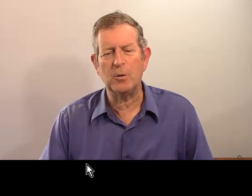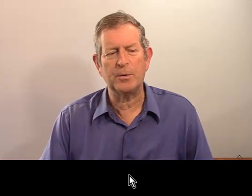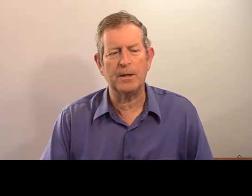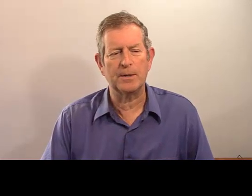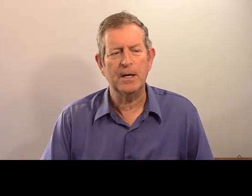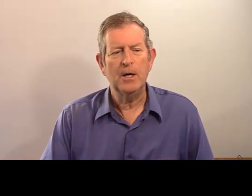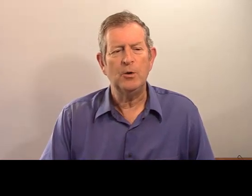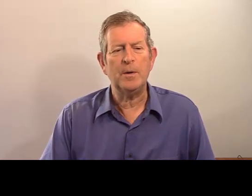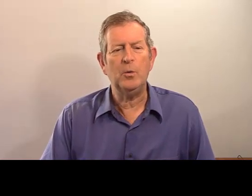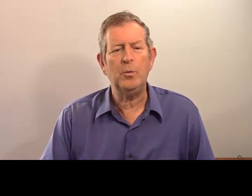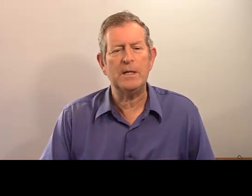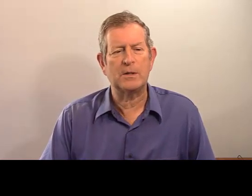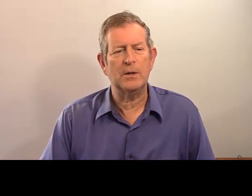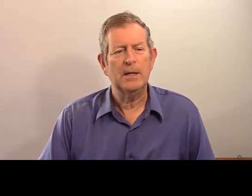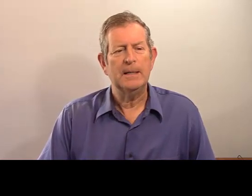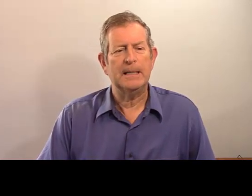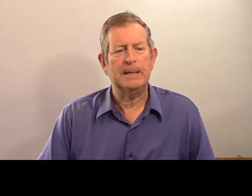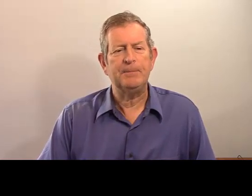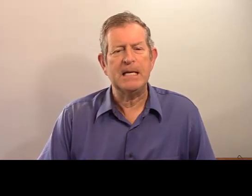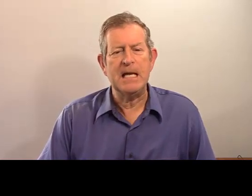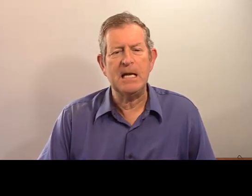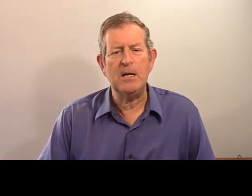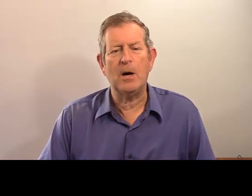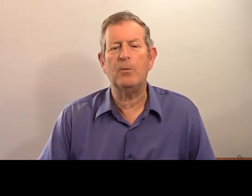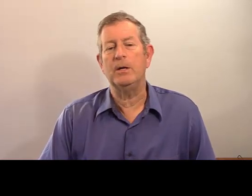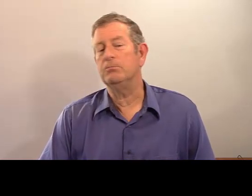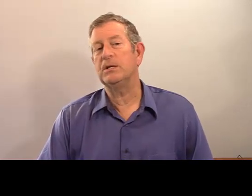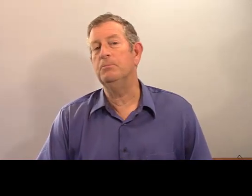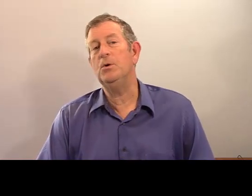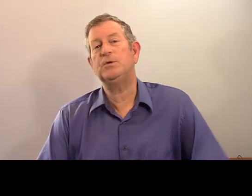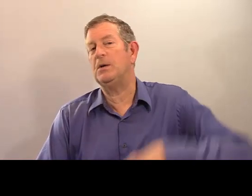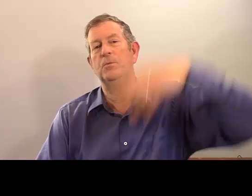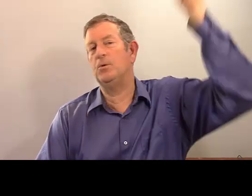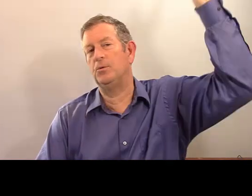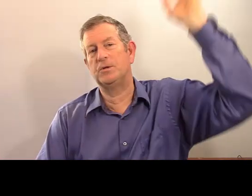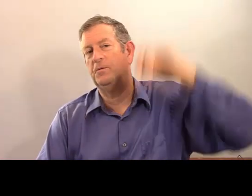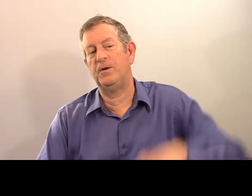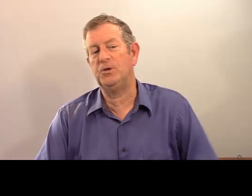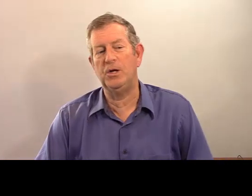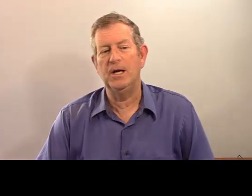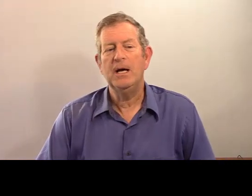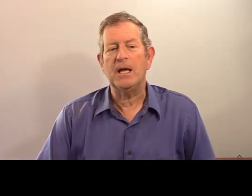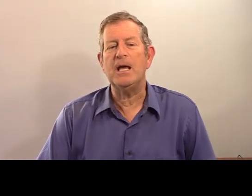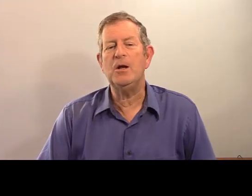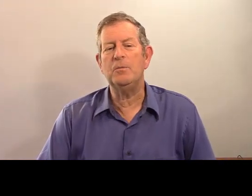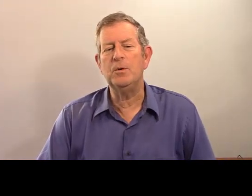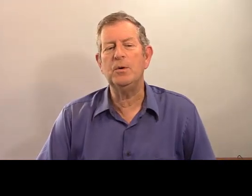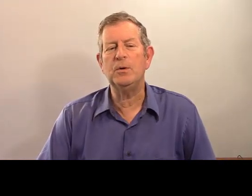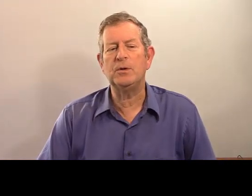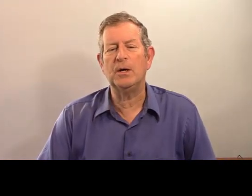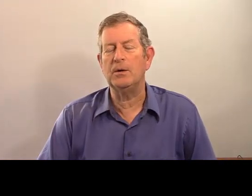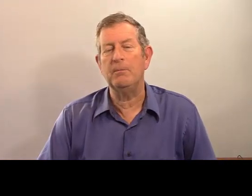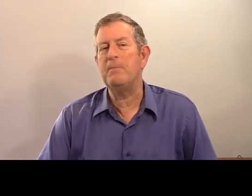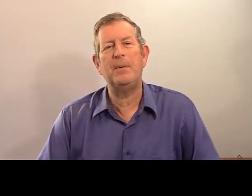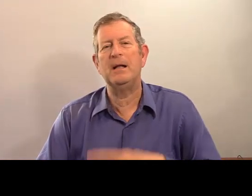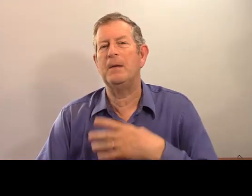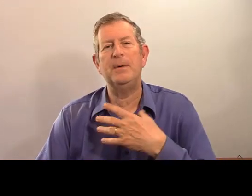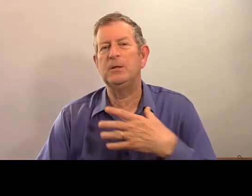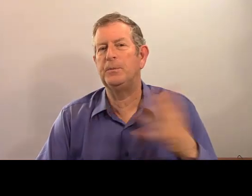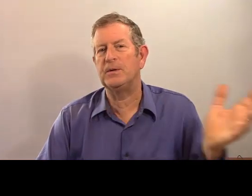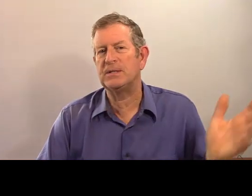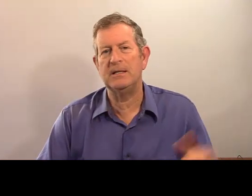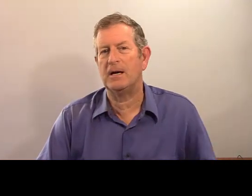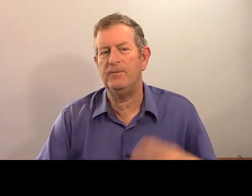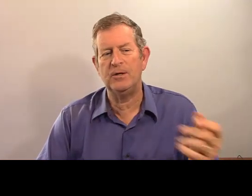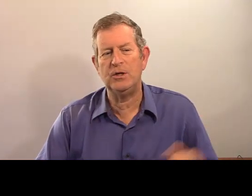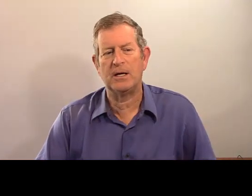Commencez à comprendre. Numéro 8. Il... Ah oui. Me, c'est me. Donc, c'est facile. Il me donne... Même pas à